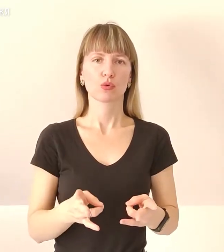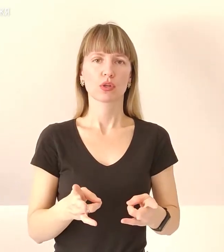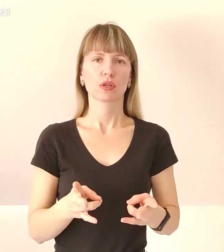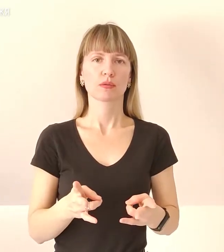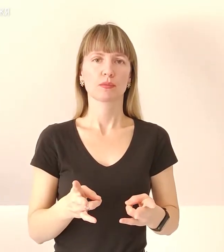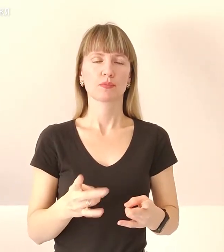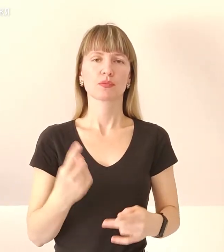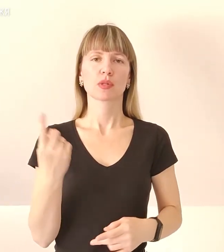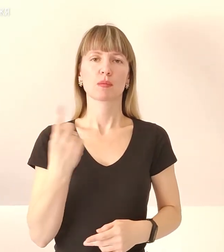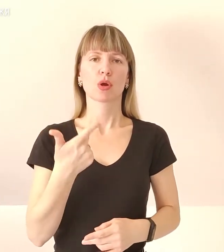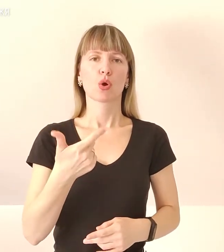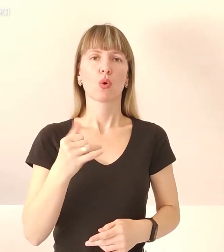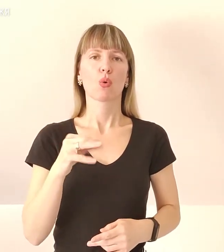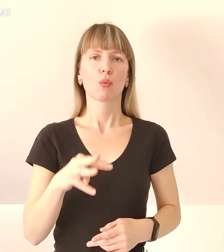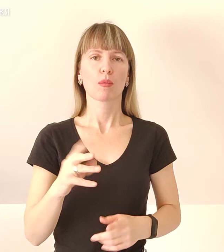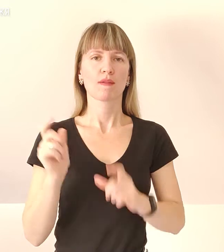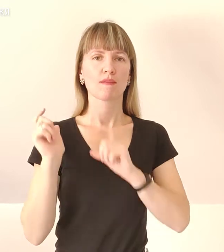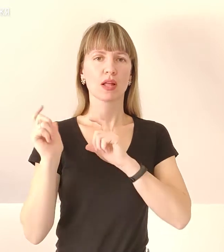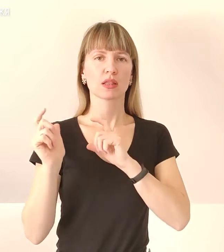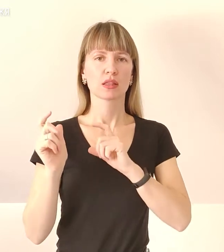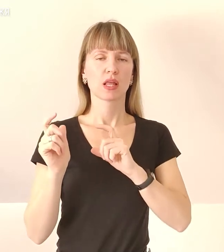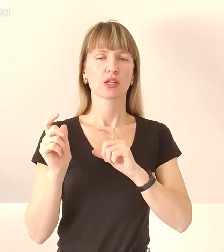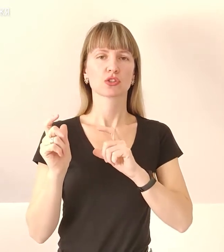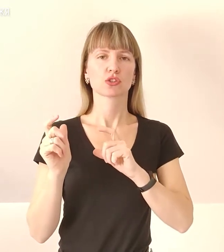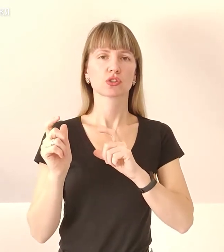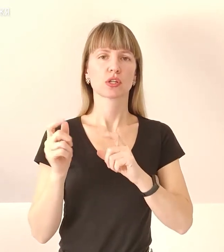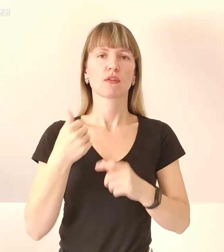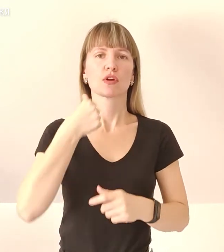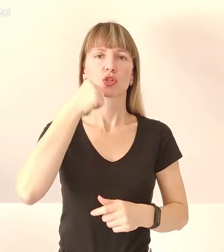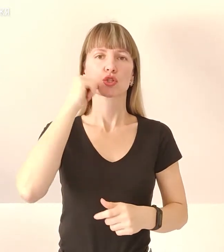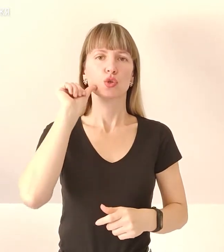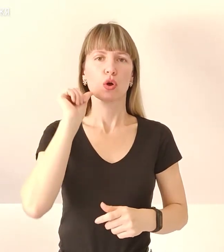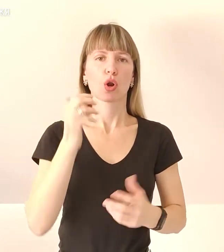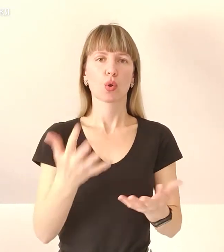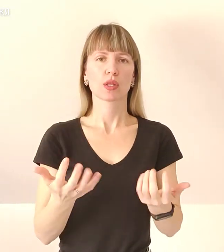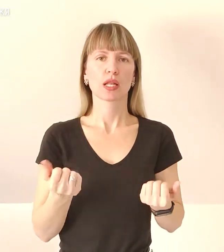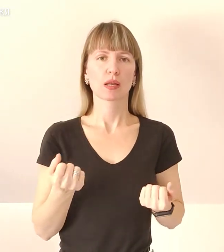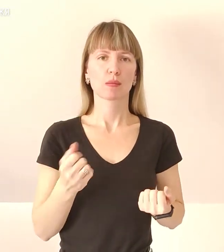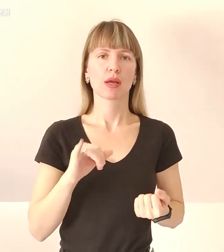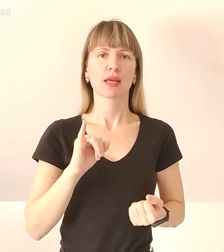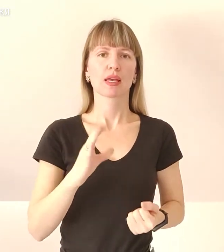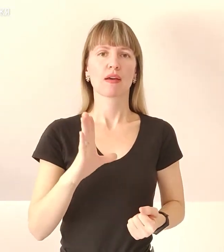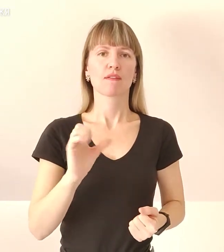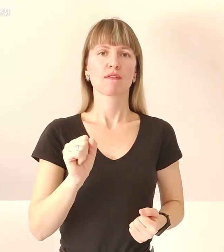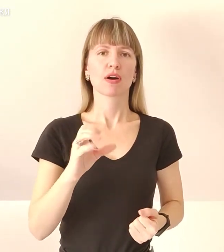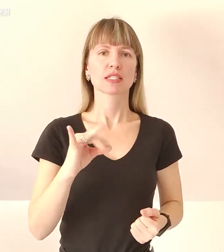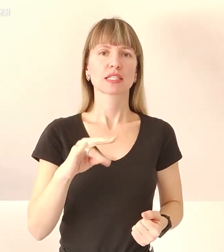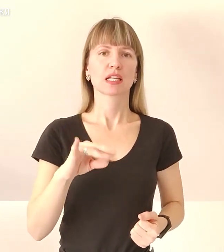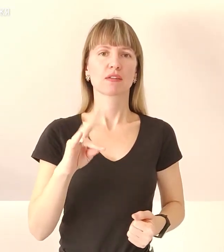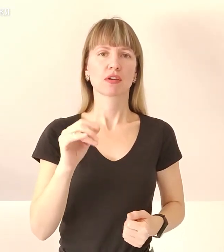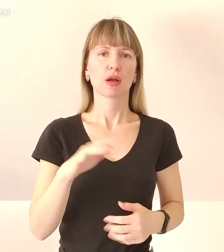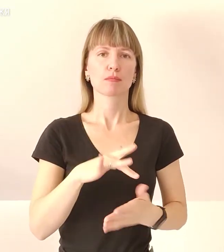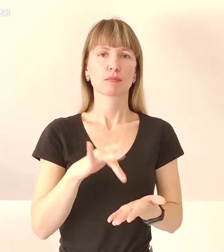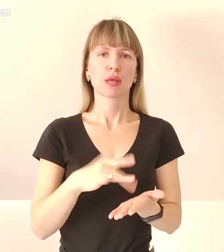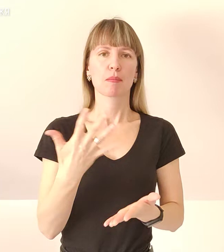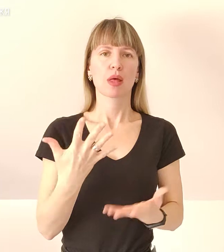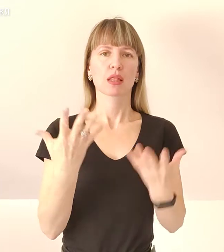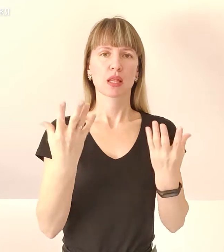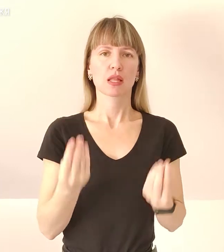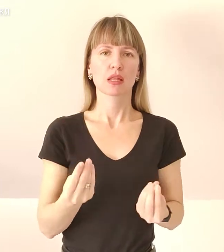Перший гуманітарний вантаж нарешті вчора отримала і Васильівка. Місто вже п'ятий день перебуває